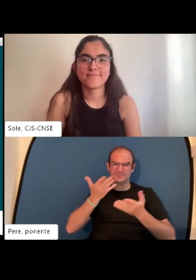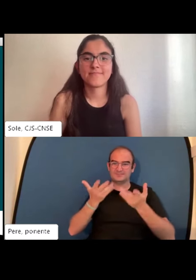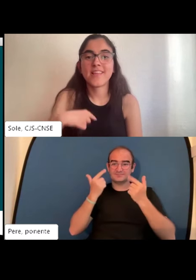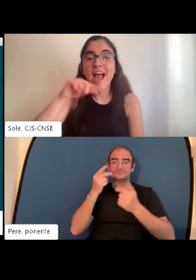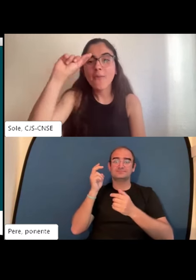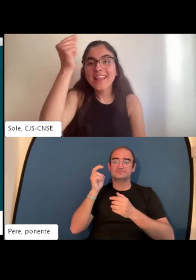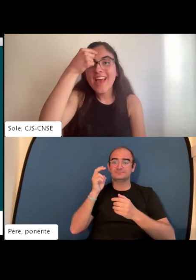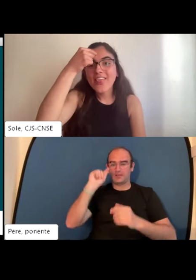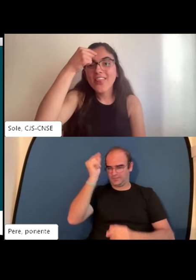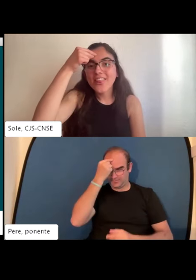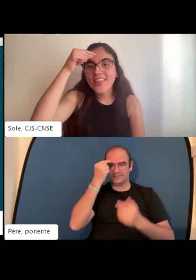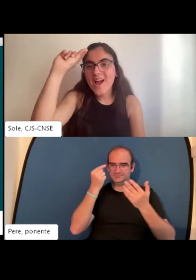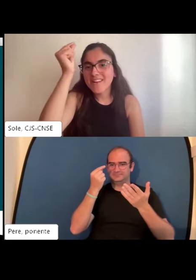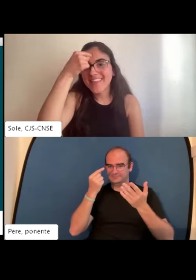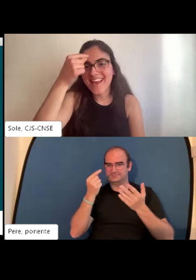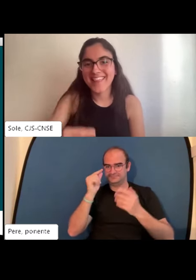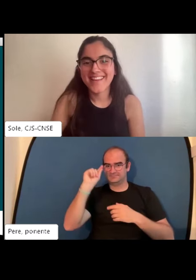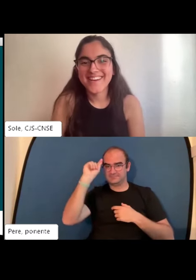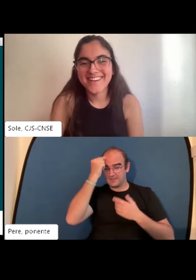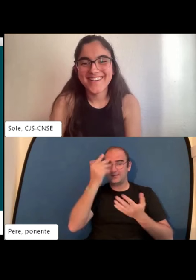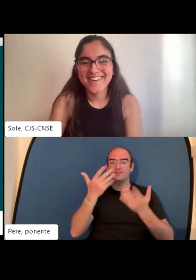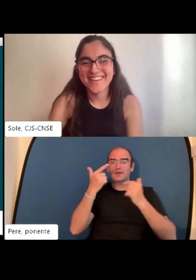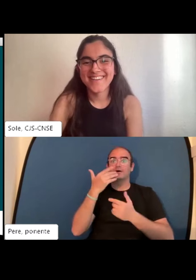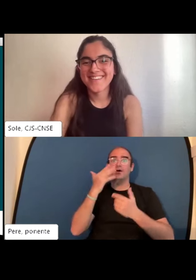a realizar una acción. Habilidades,